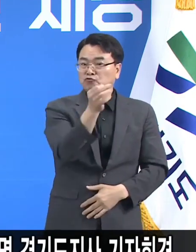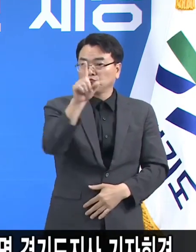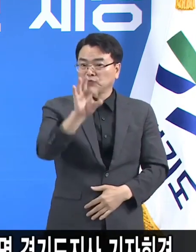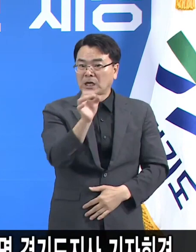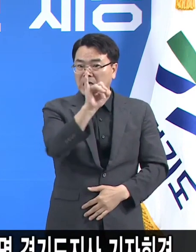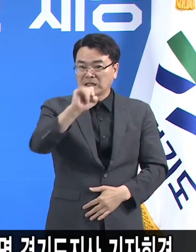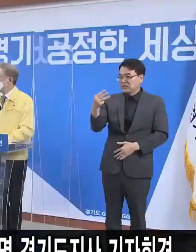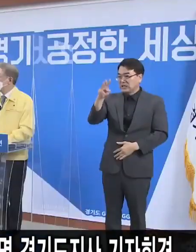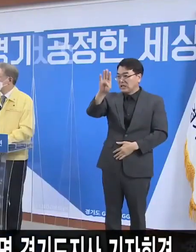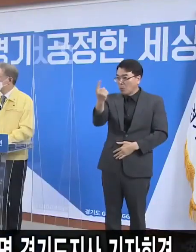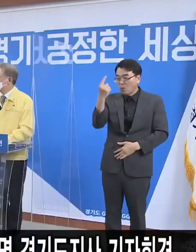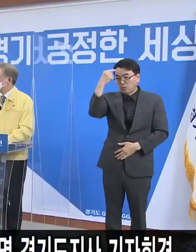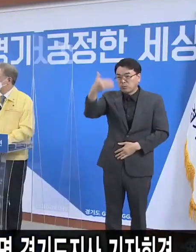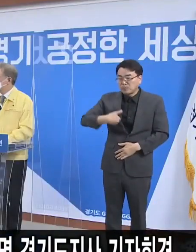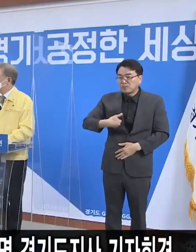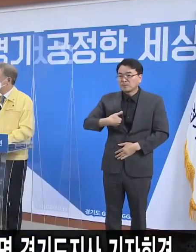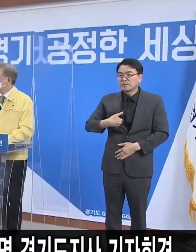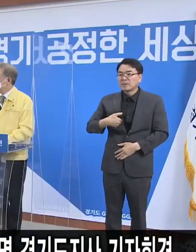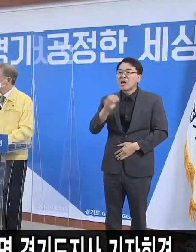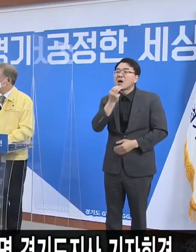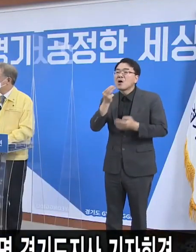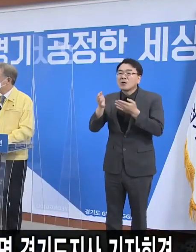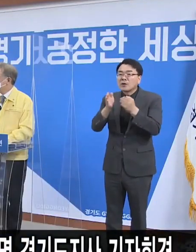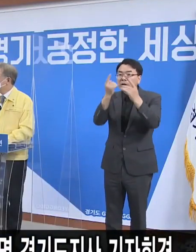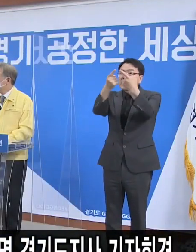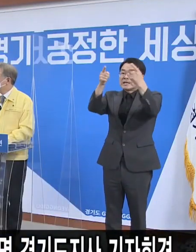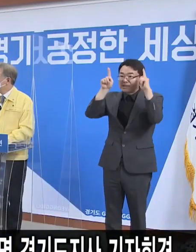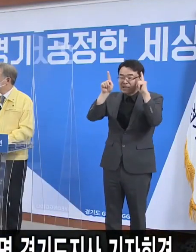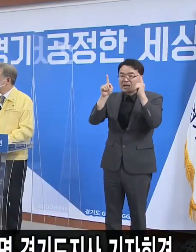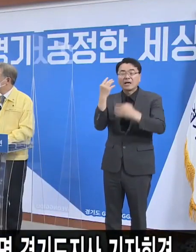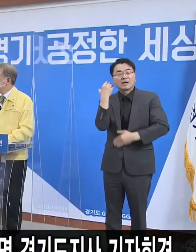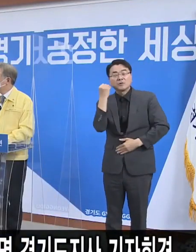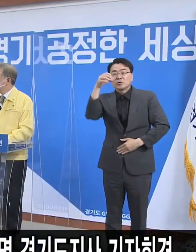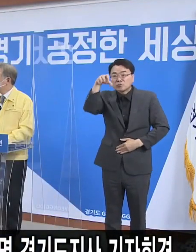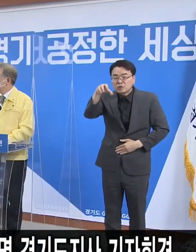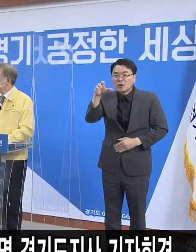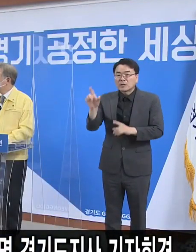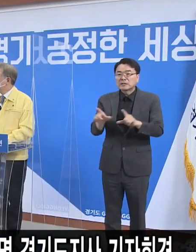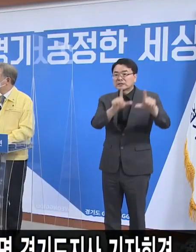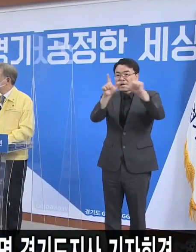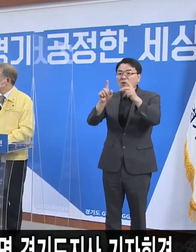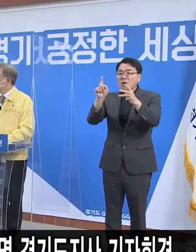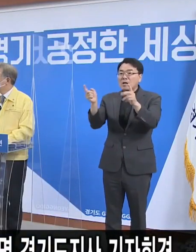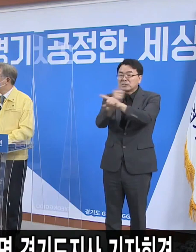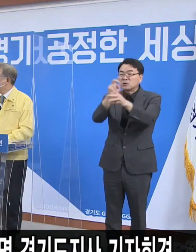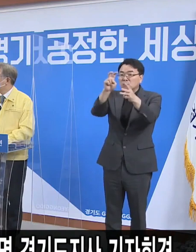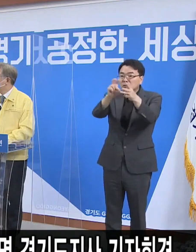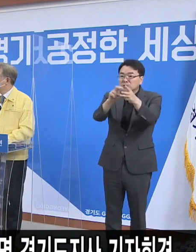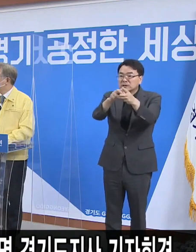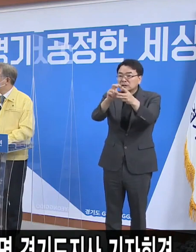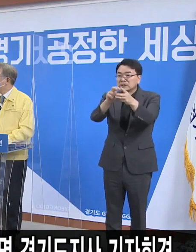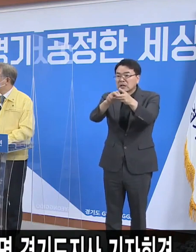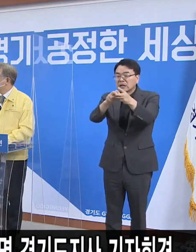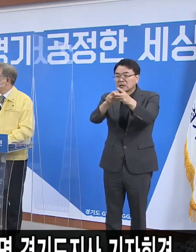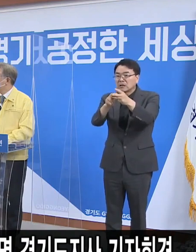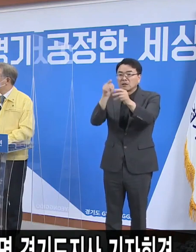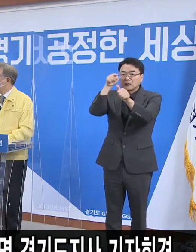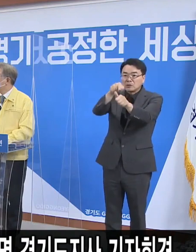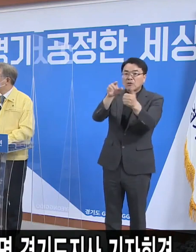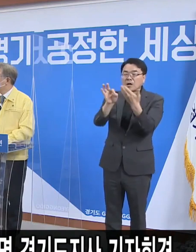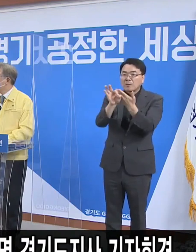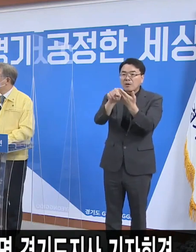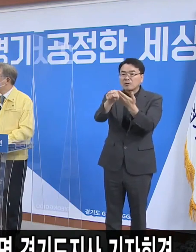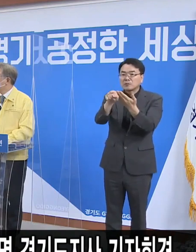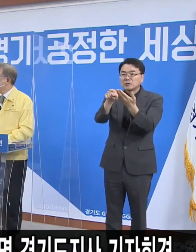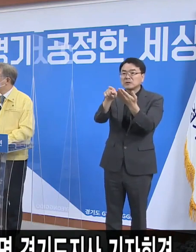기자입니다. 경기대 기숙사를 생활치료센터로 지정한 것에 대해서 학생지원 대책이 있는지 궁금합니다.